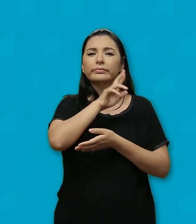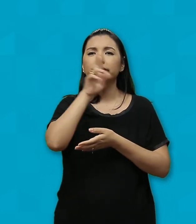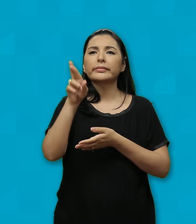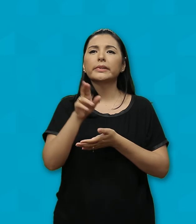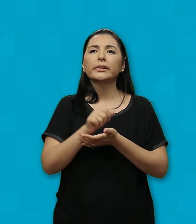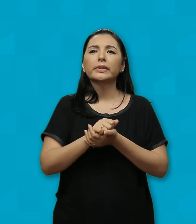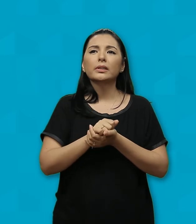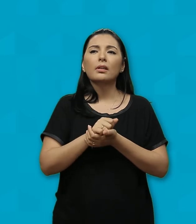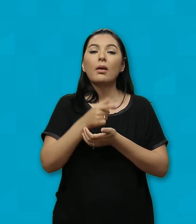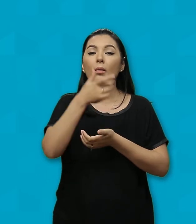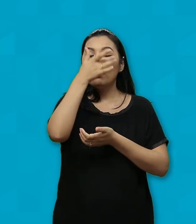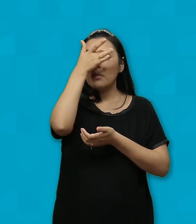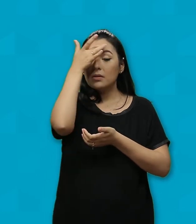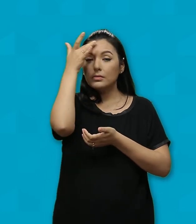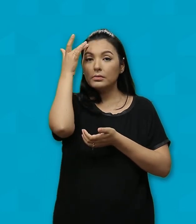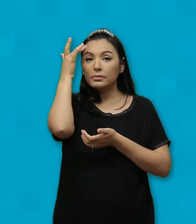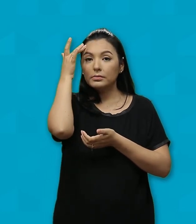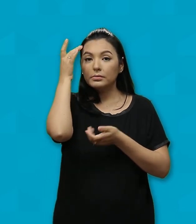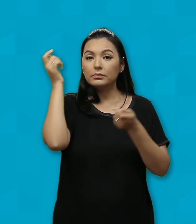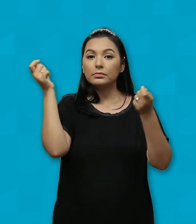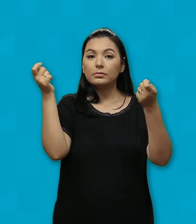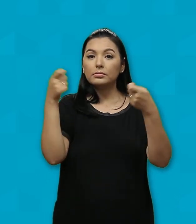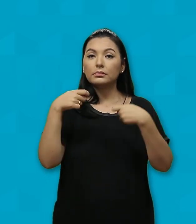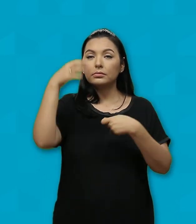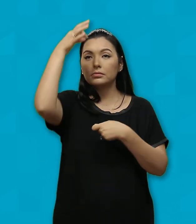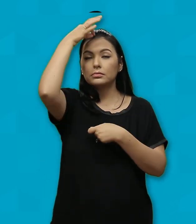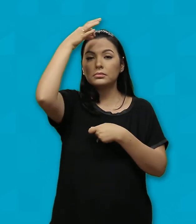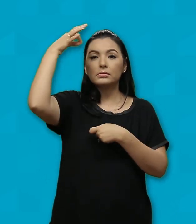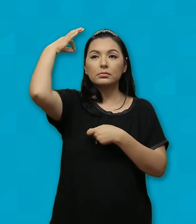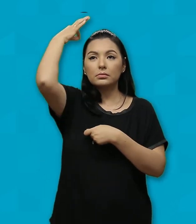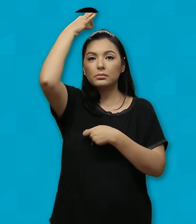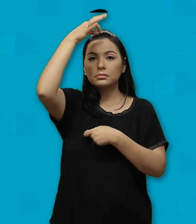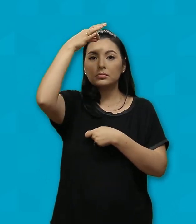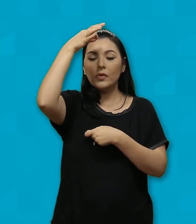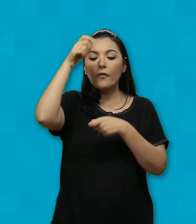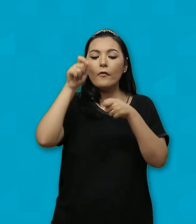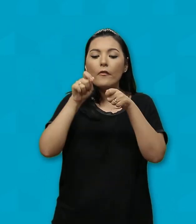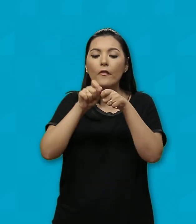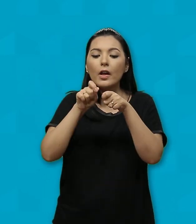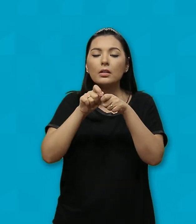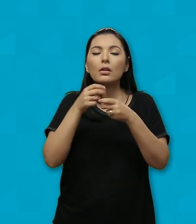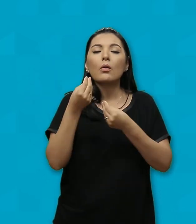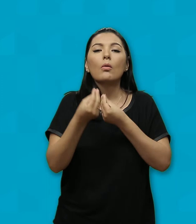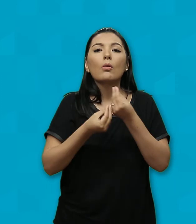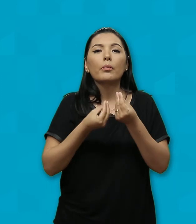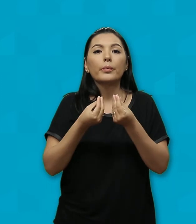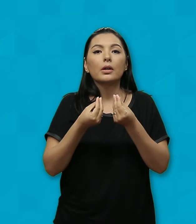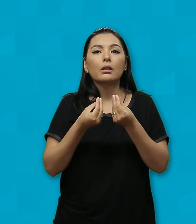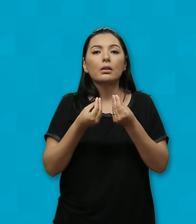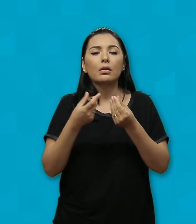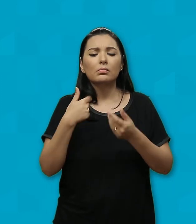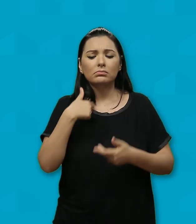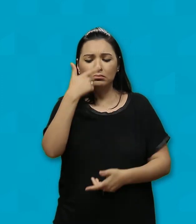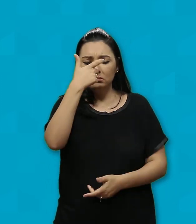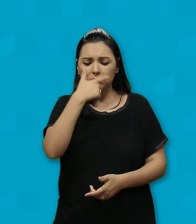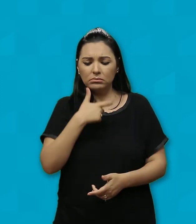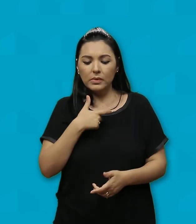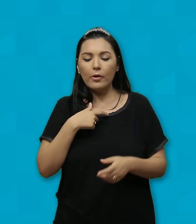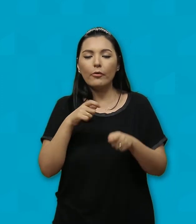aquele a quem o Espírito Santo habita Deve agir com humildade Porque o próprio Jesus se fez